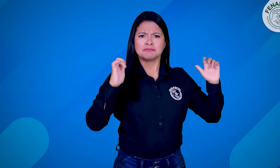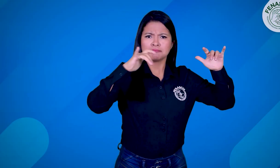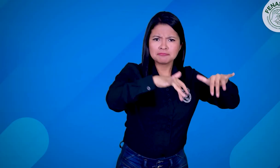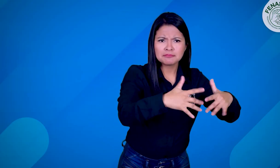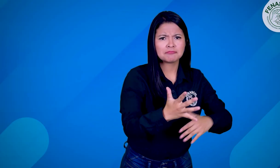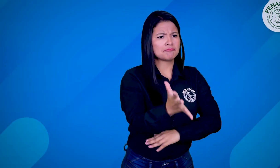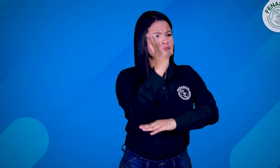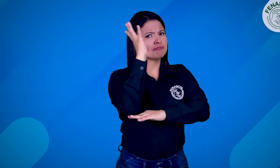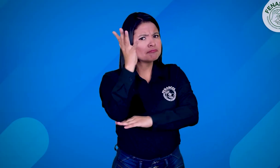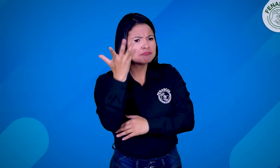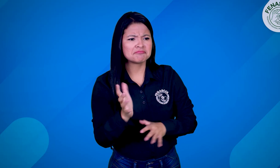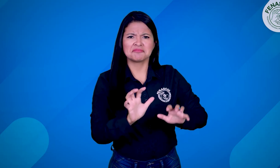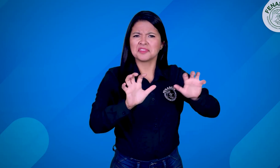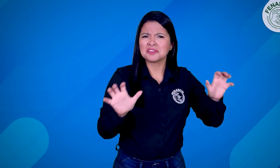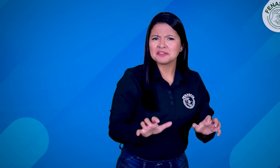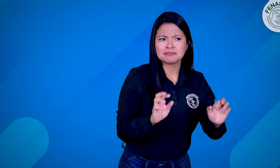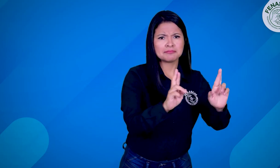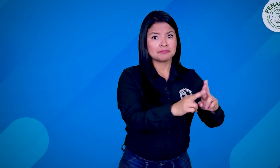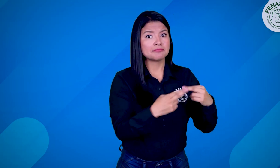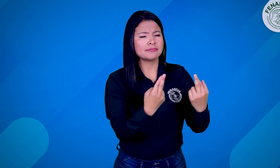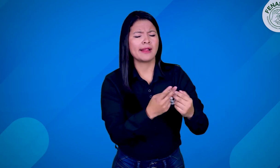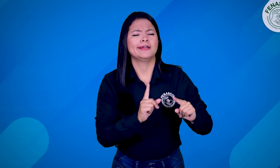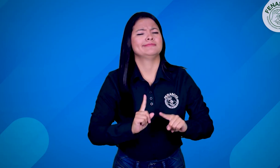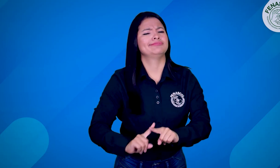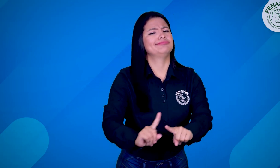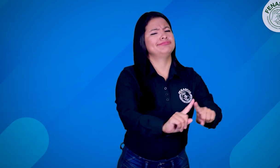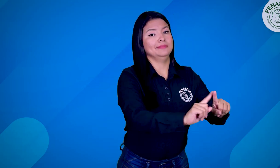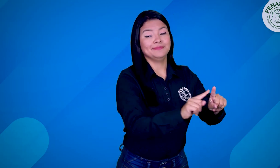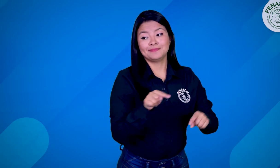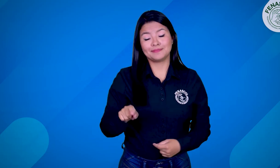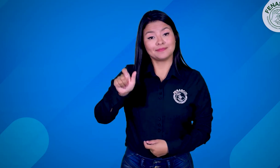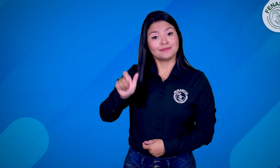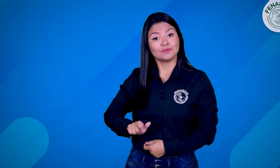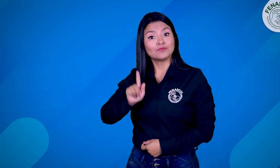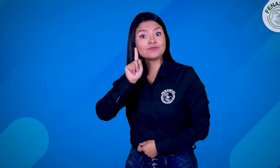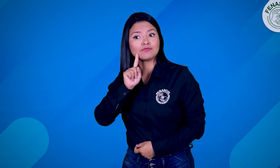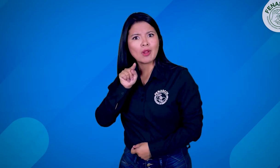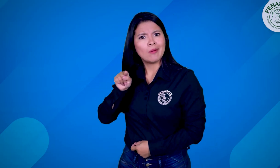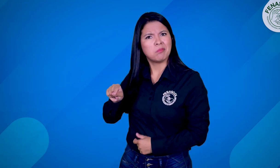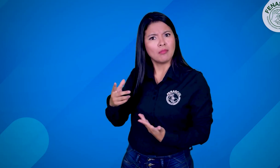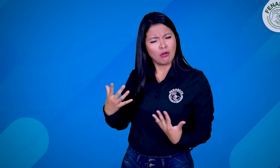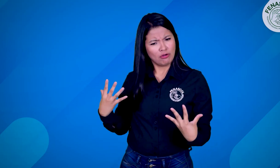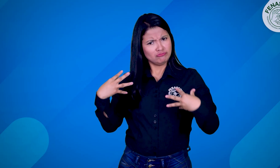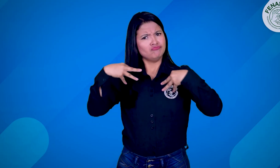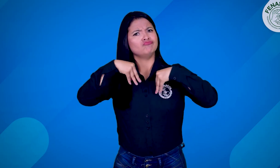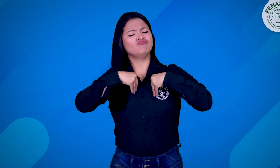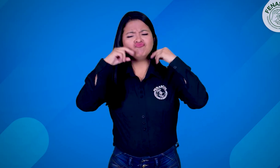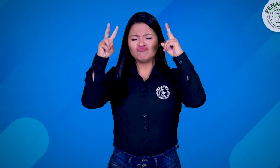eventos, conferencias, actividades, reuniones, entre otros, pueda asegurar la participación de un ciudadano sordo,